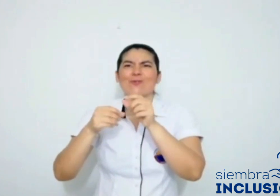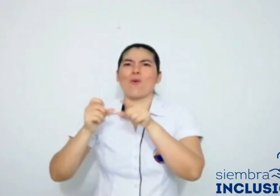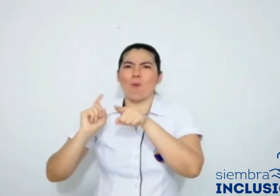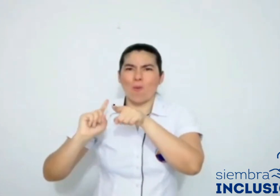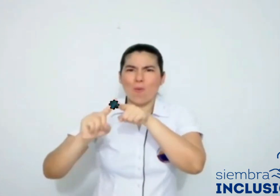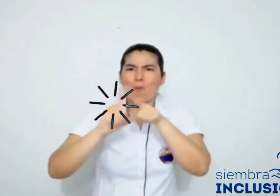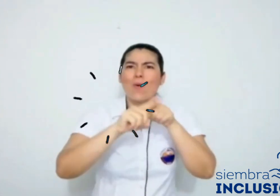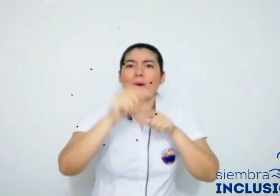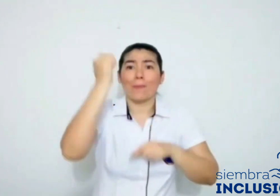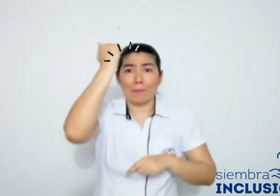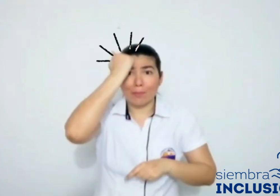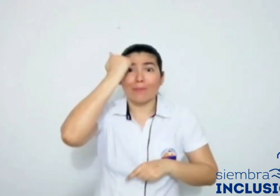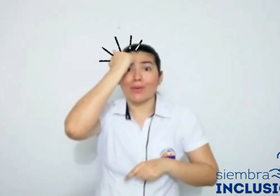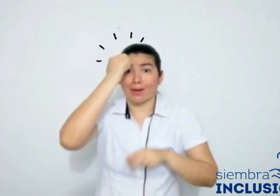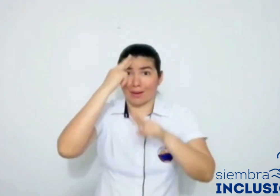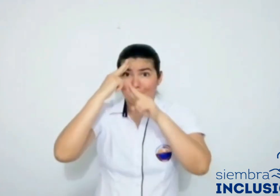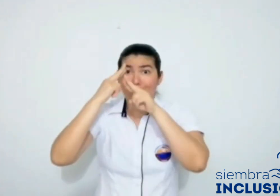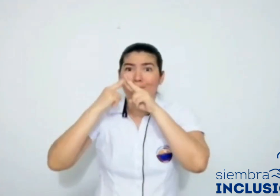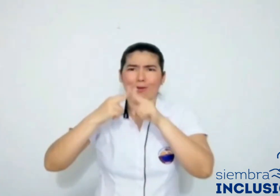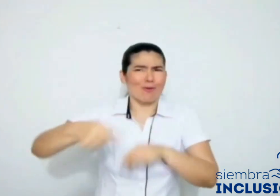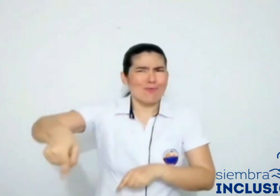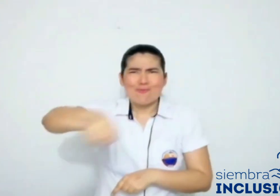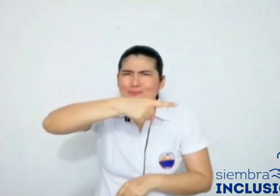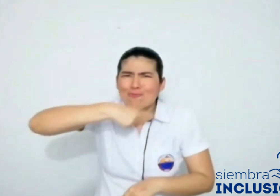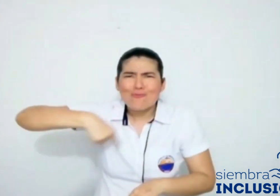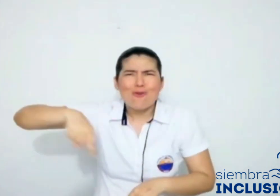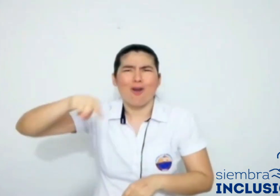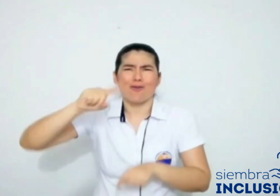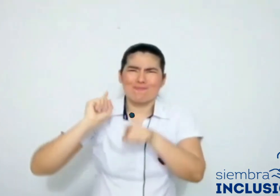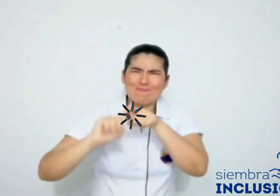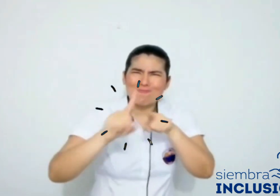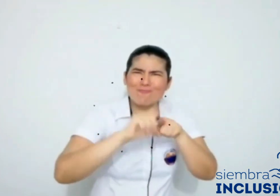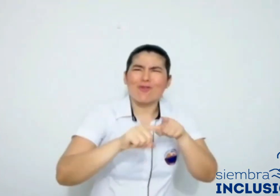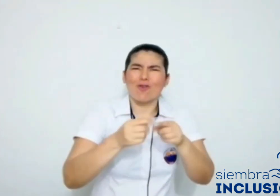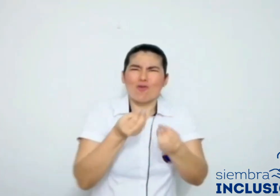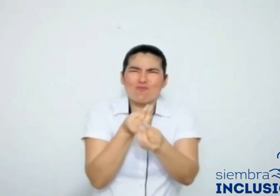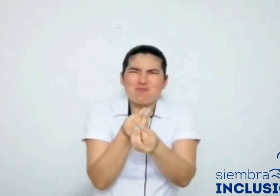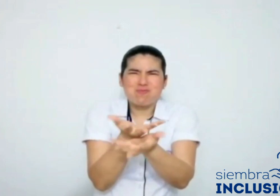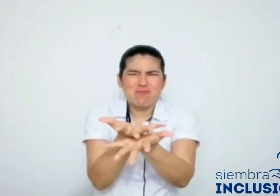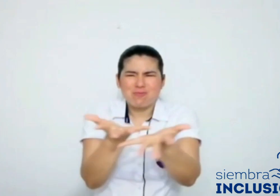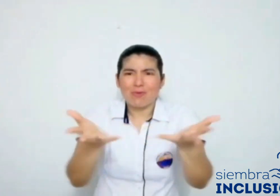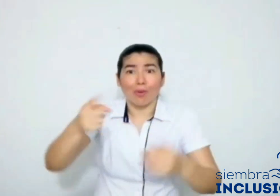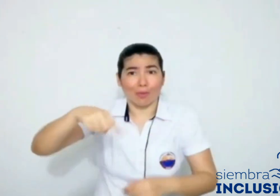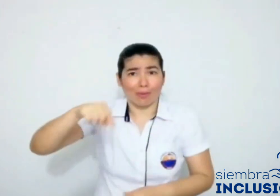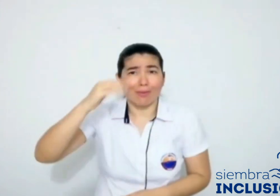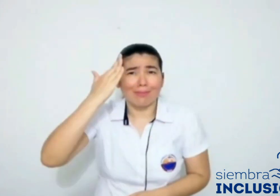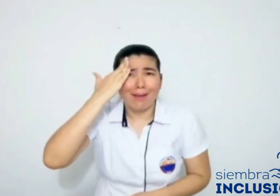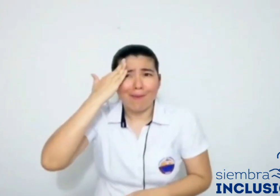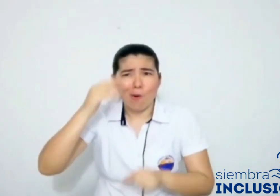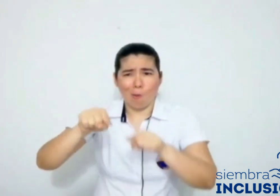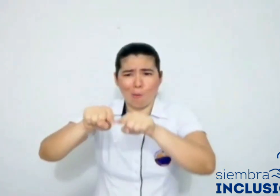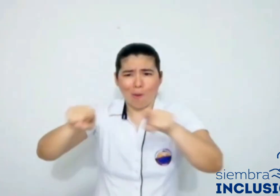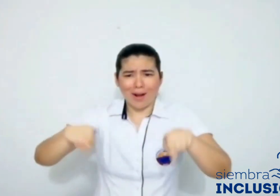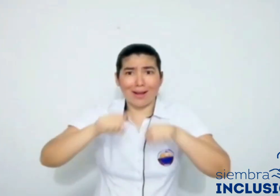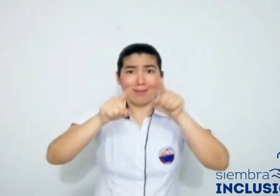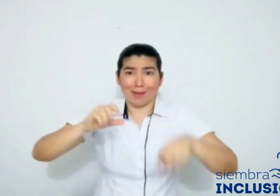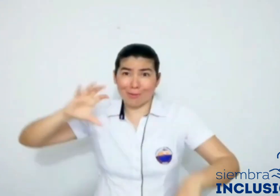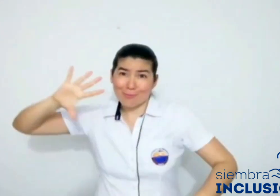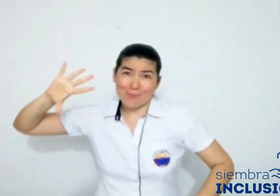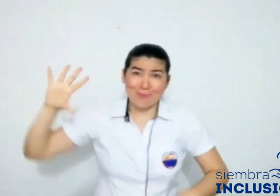Además, de otros profesores que han promovido el reconocimiento y valor a la diversidad